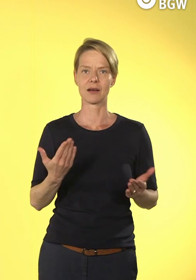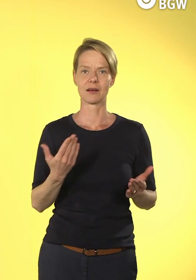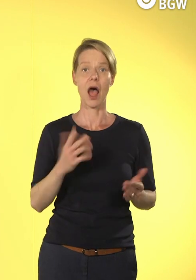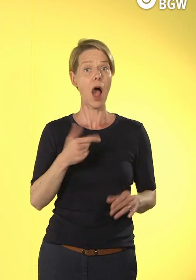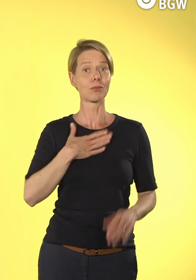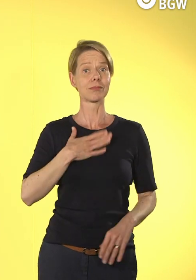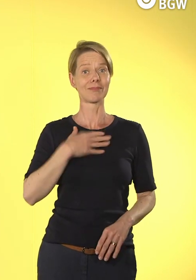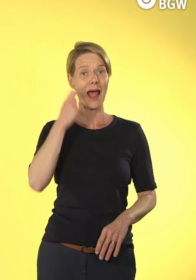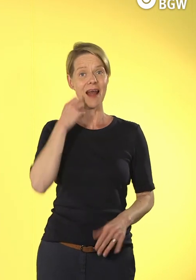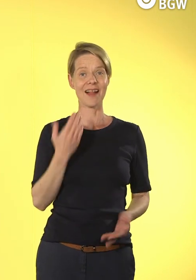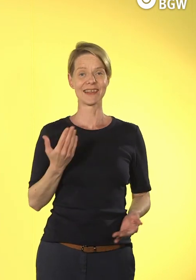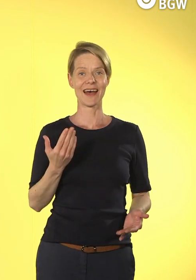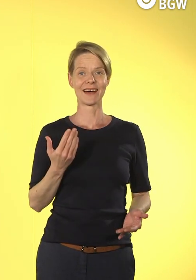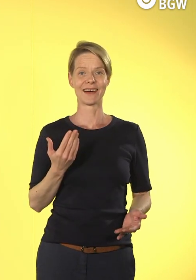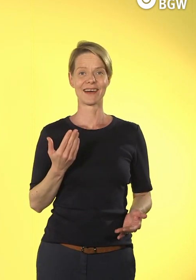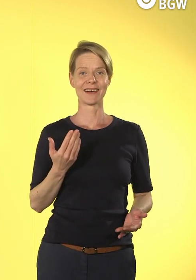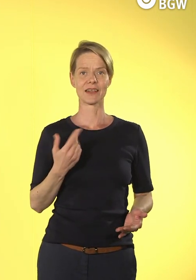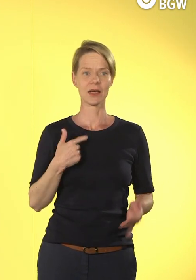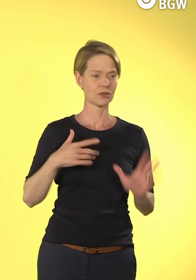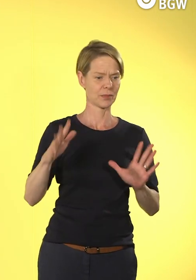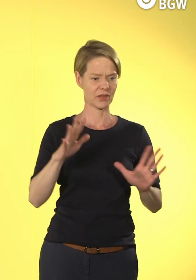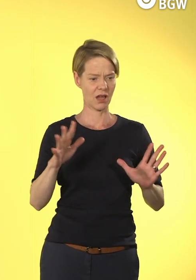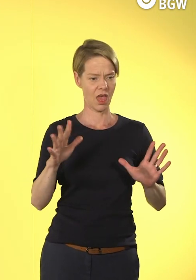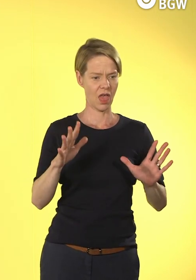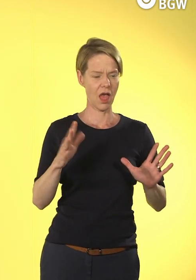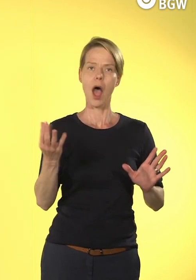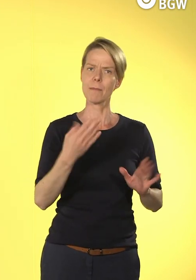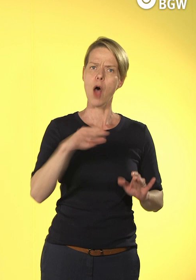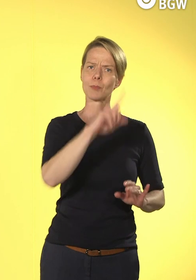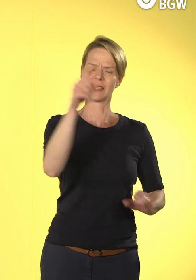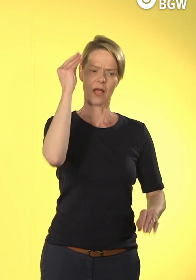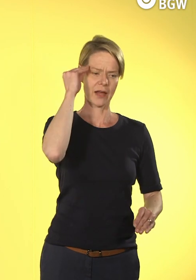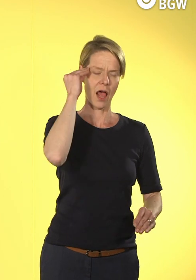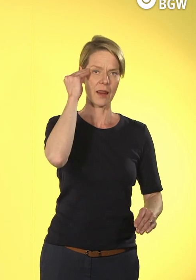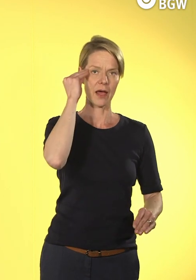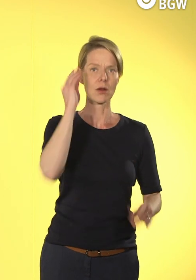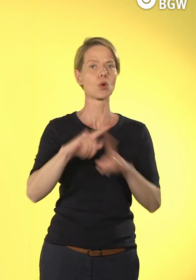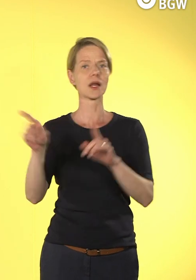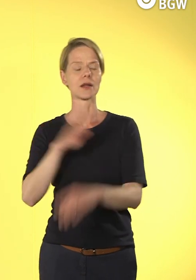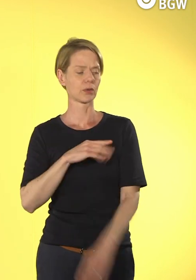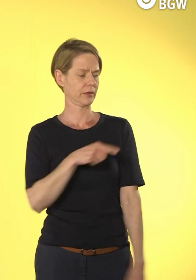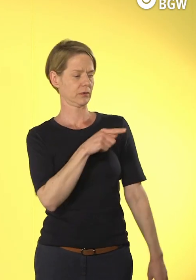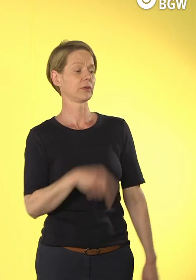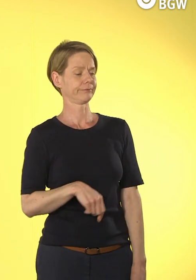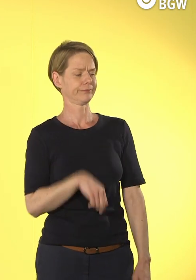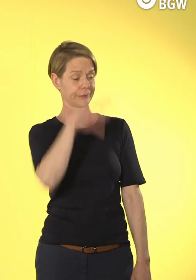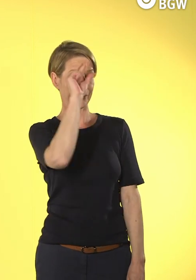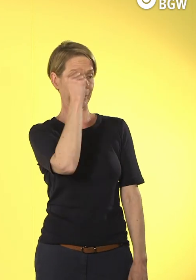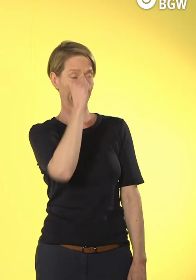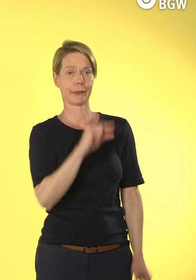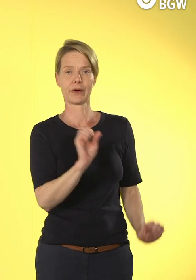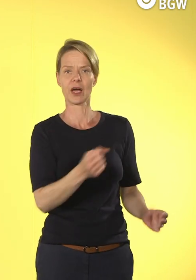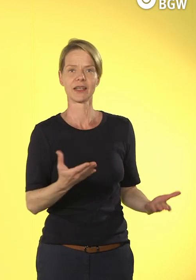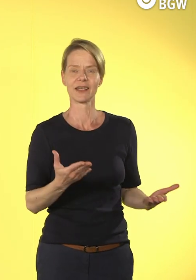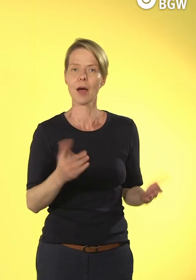als schnell, möglicherweise als inkompetent wahrgenommen wird, obwohl man einfach vielleicht mit manchen Dingen, ja, dass es